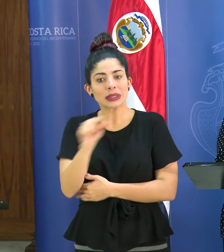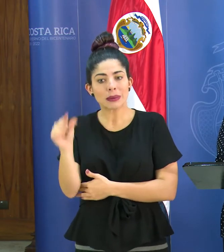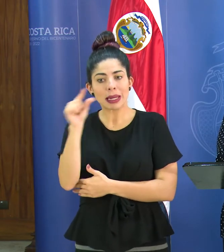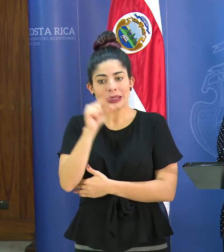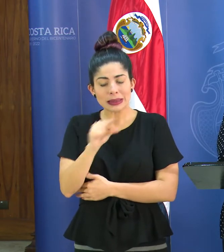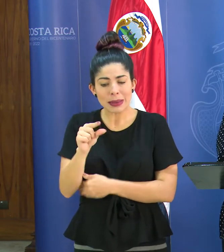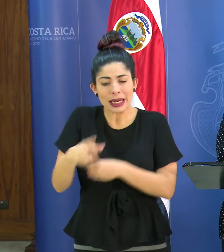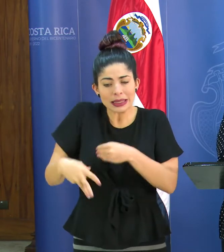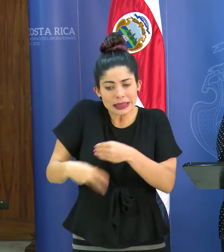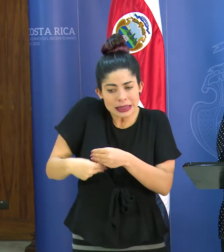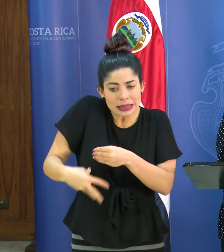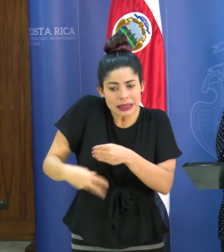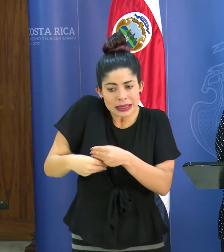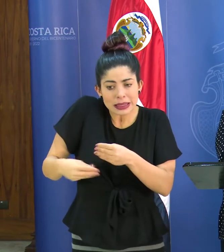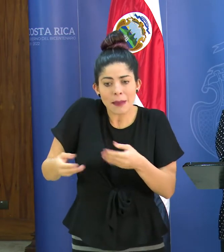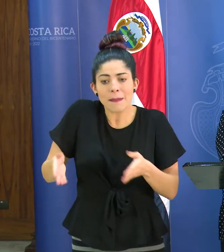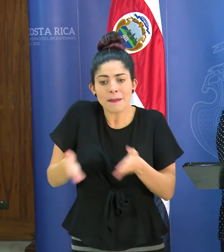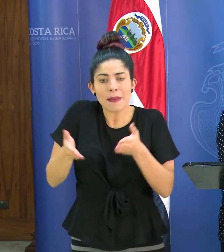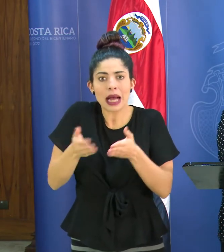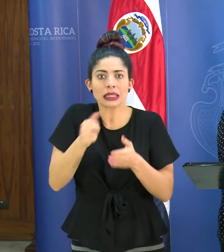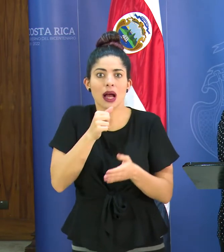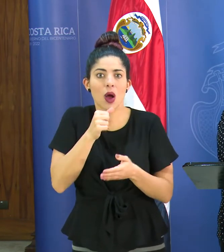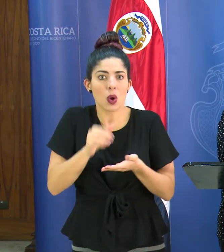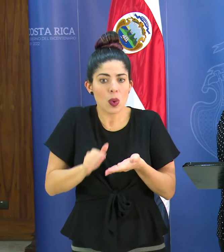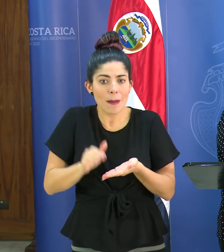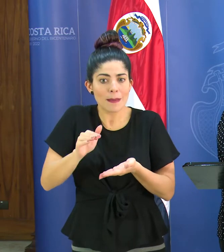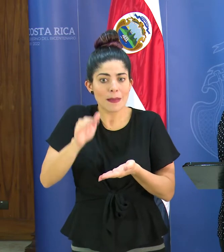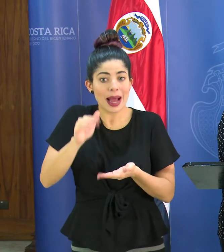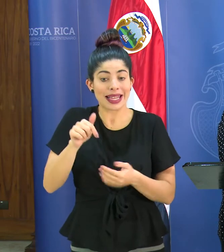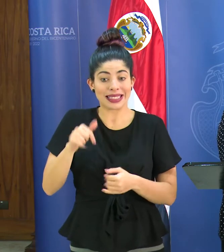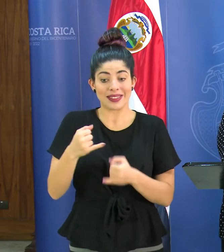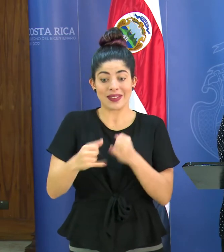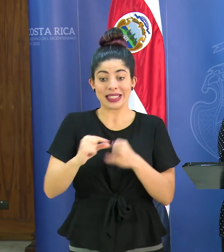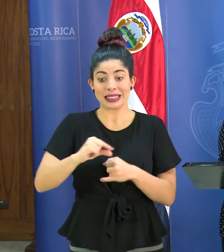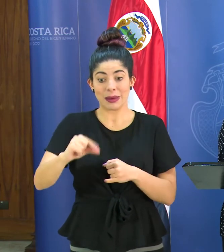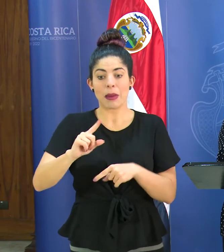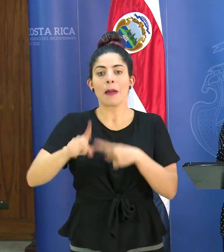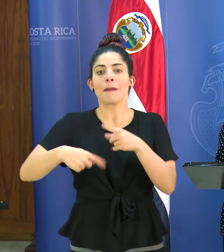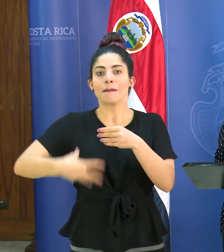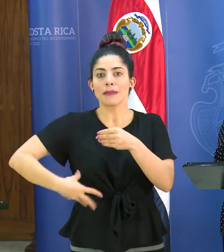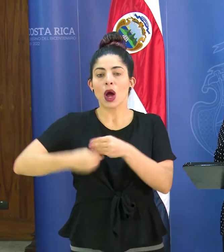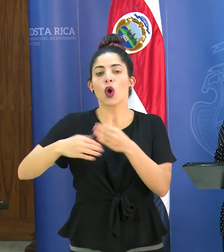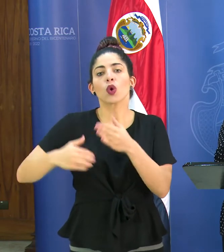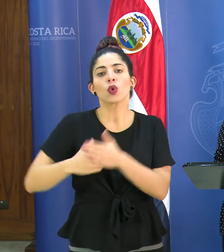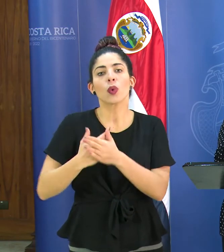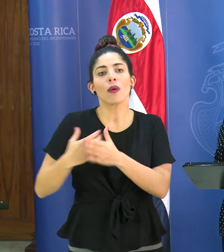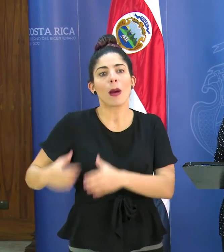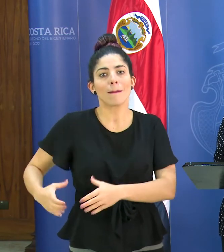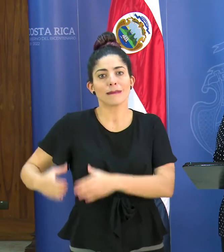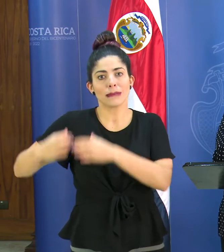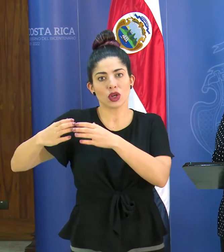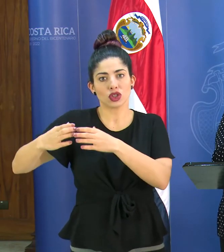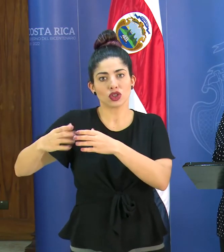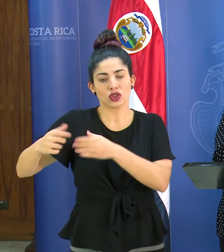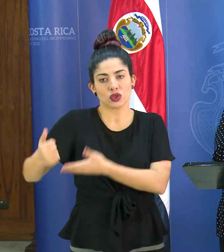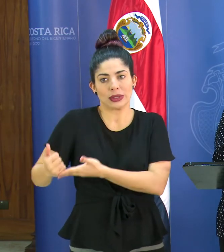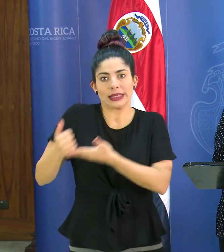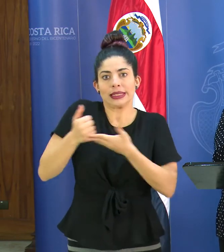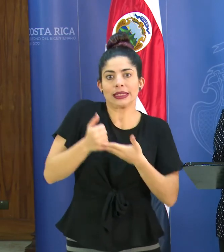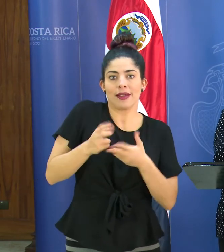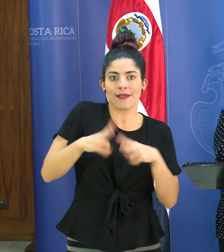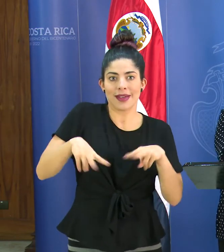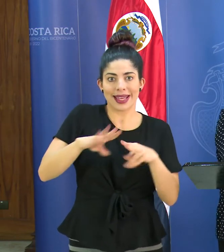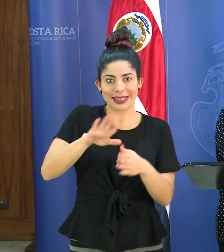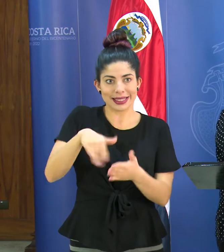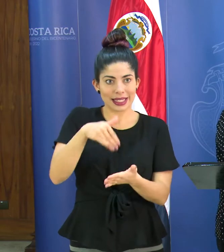semana incorporando mayor caudal finales de esta semana se incorpora un nuevo pozo al sistema del valle